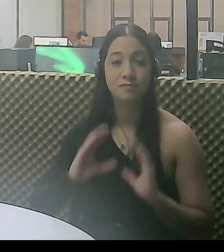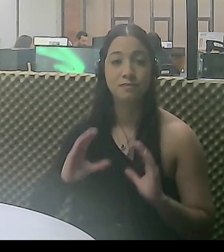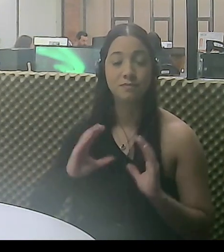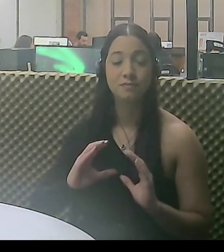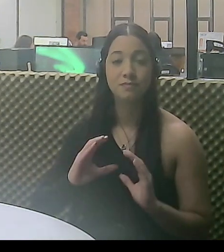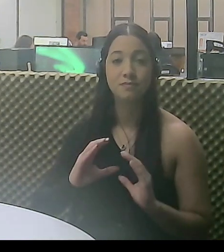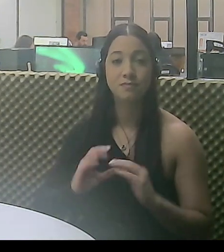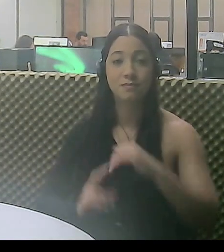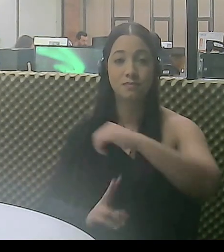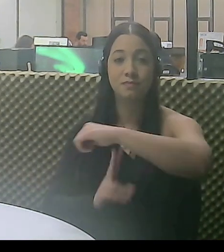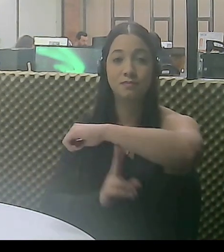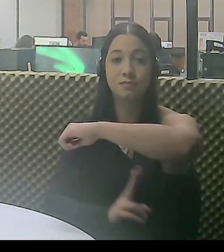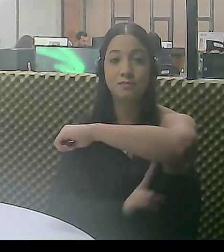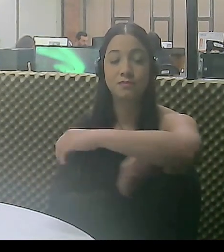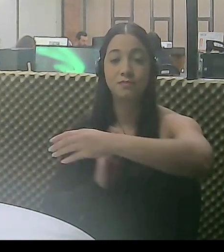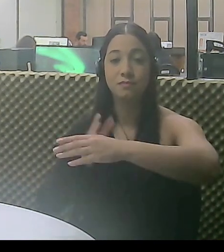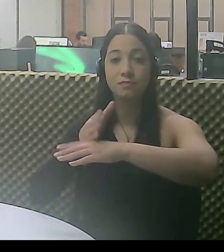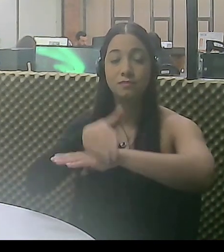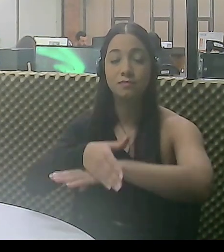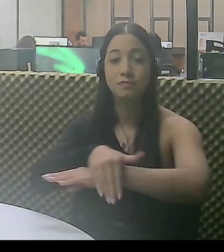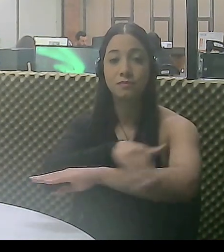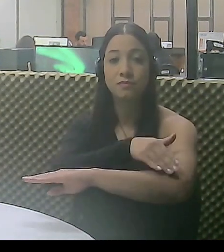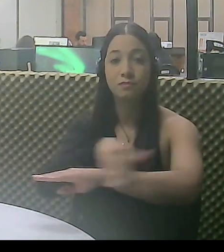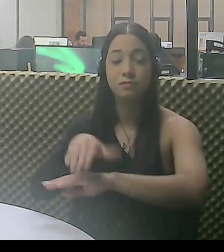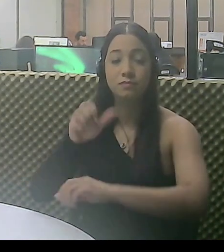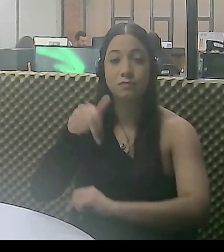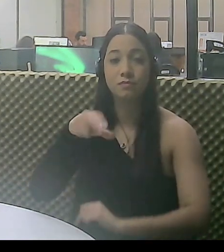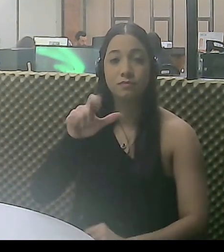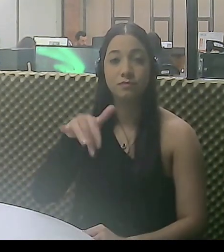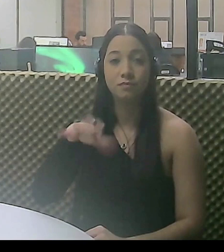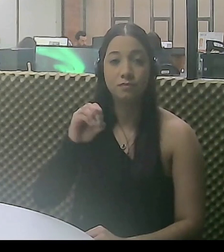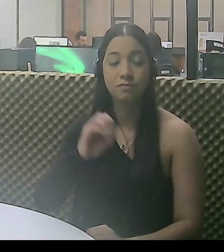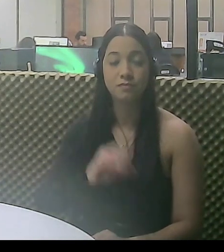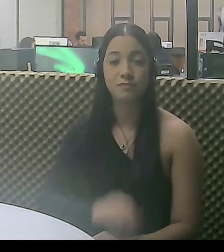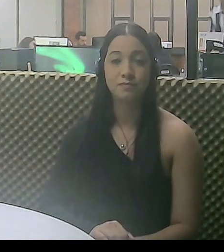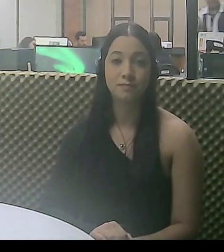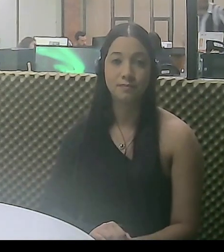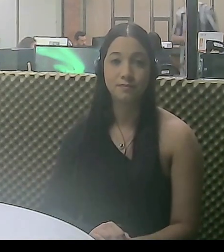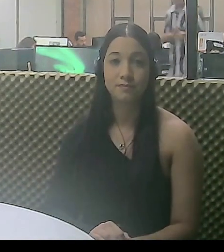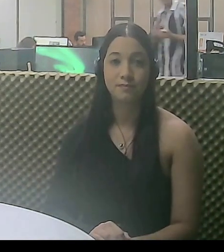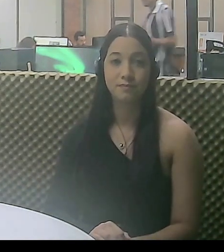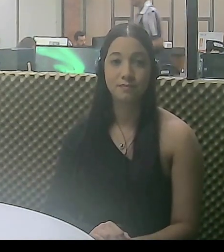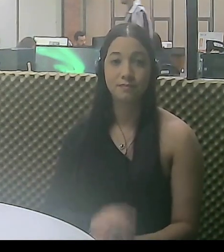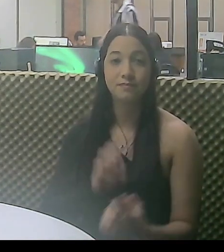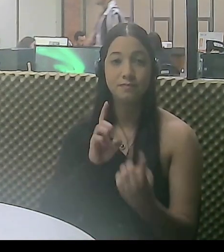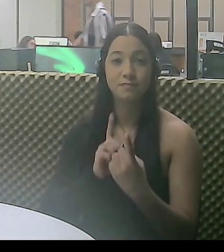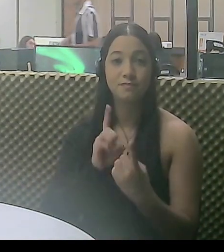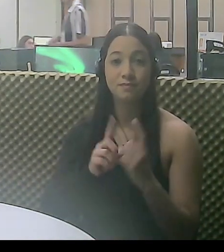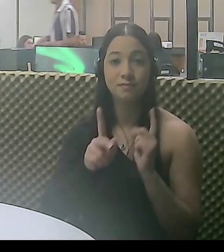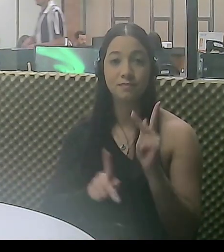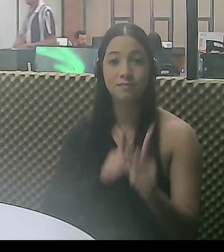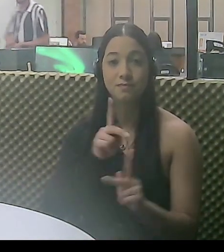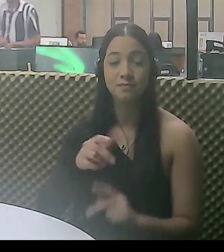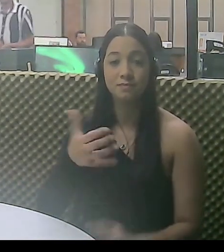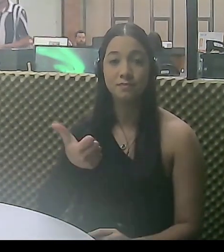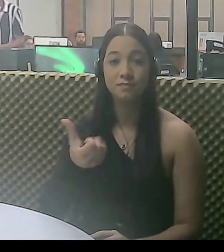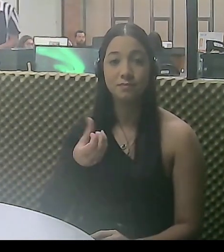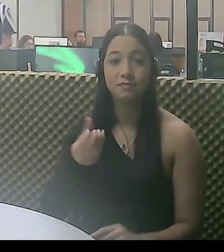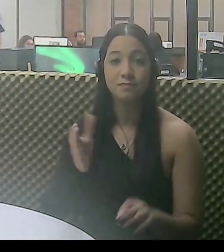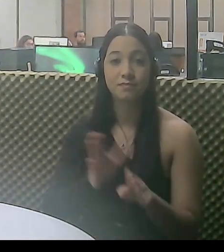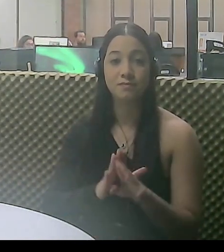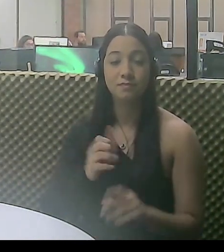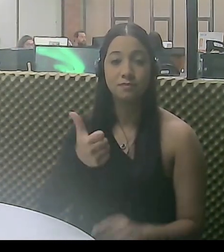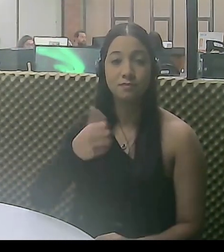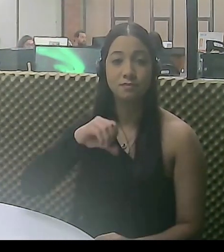montada sobre a ponte, com acesso mais próximo pela entrada da Avenida Anselmo Alves dos Santos. O atendimento ao público vai das 16h